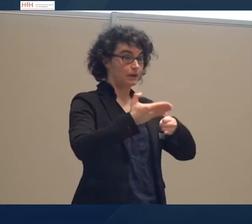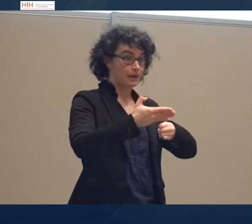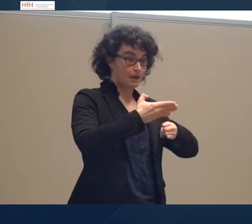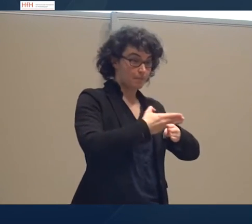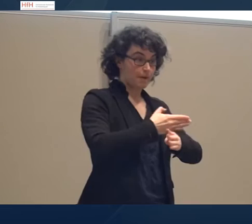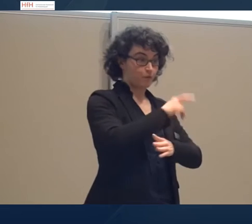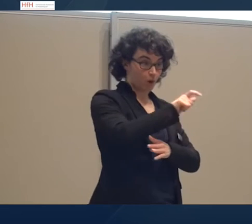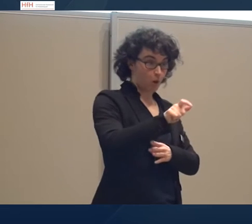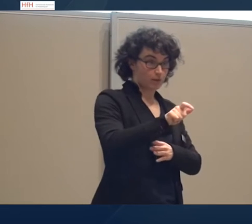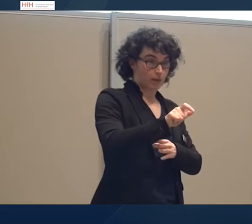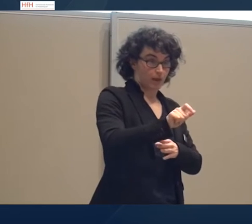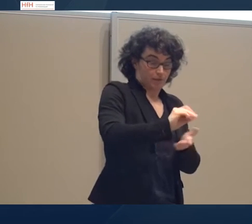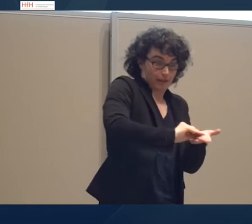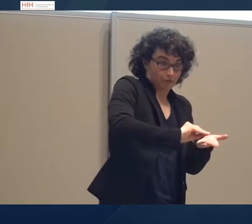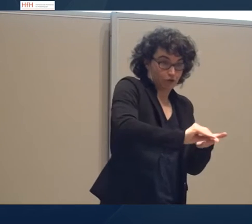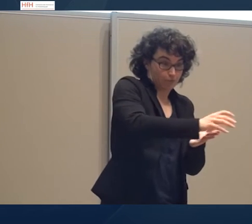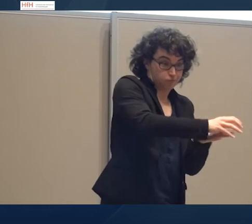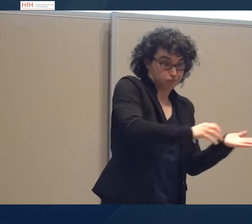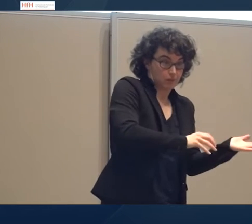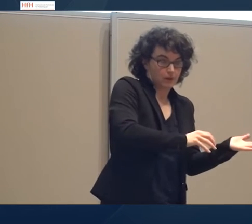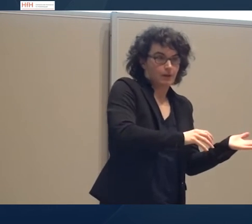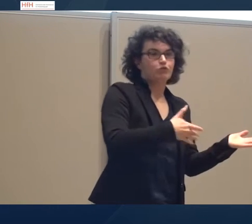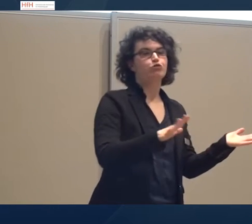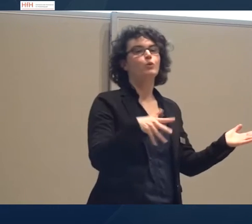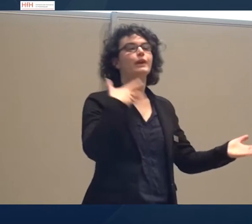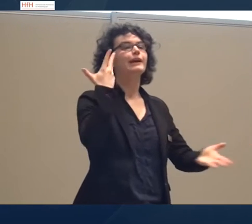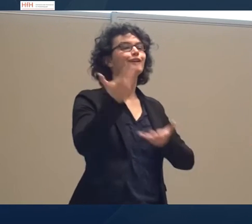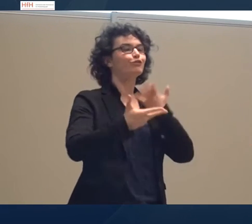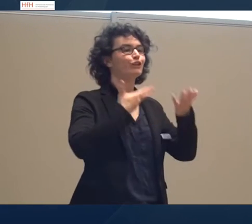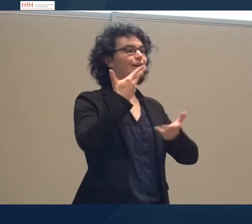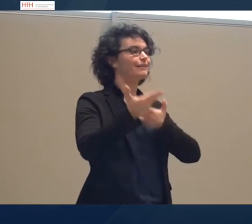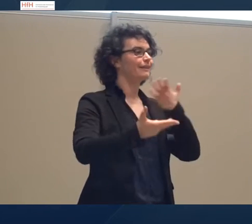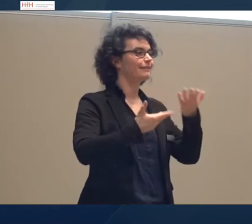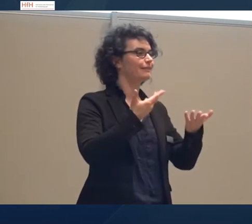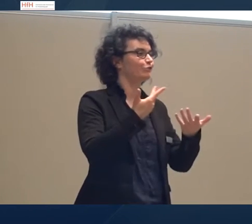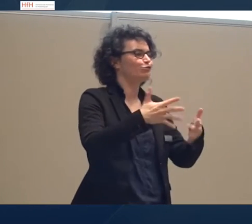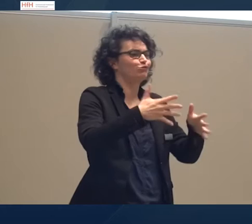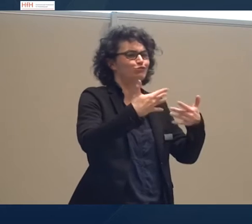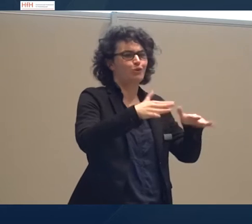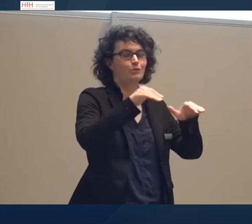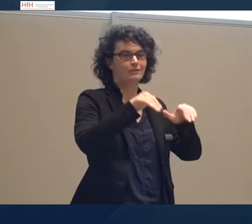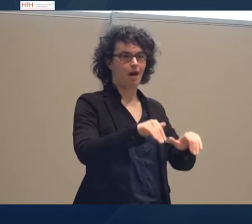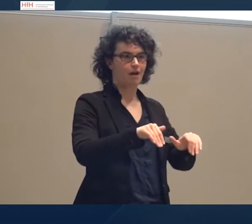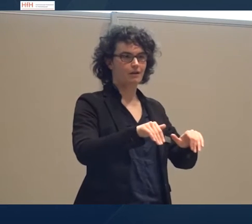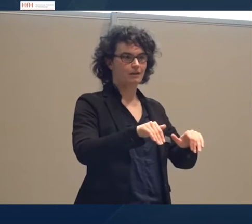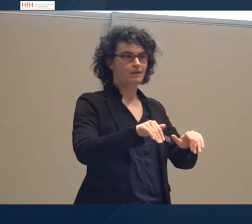aufgeschrieben haben, hat man natürlich Geschichten gehabt. Die wurden tradiert, nämlich durch